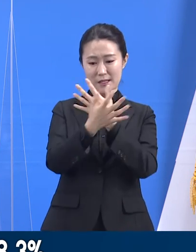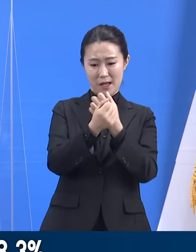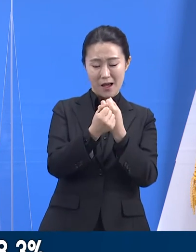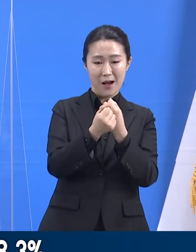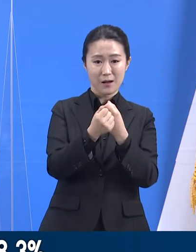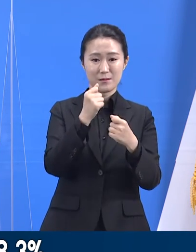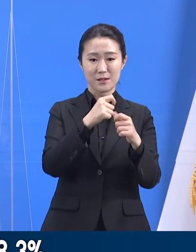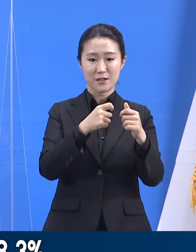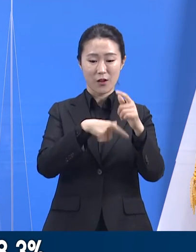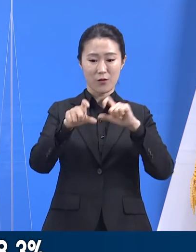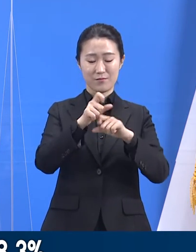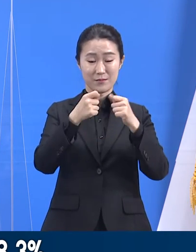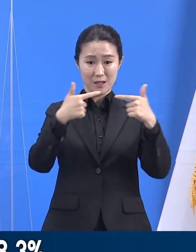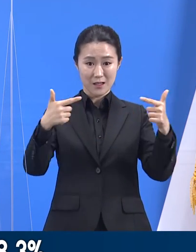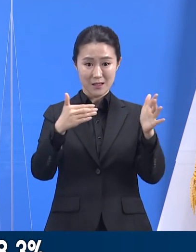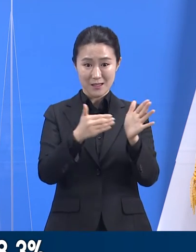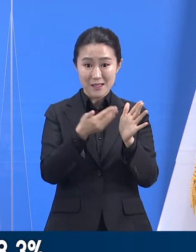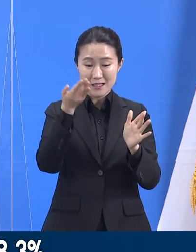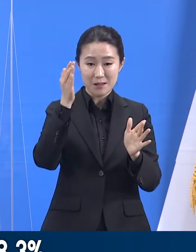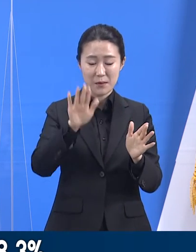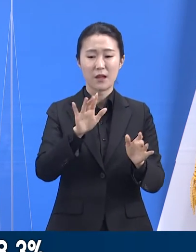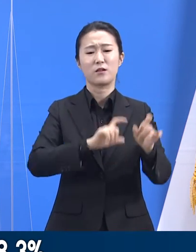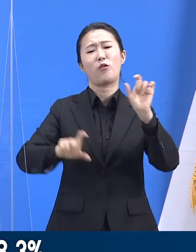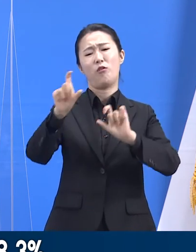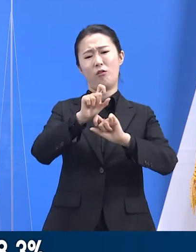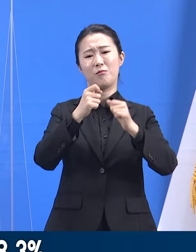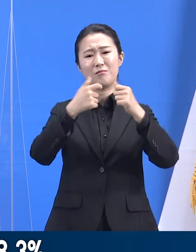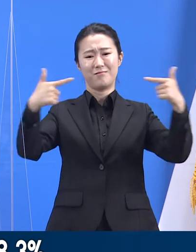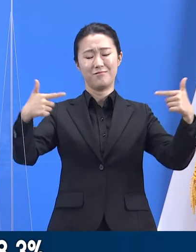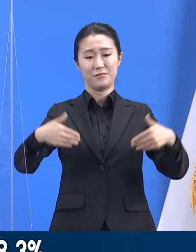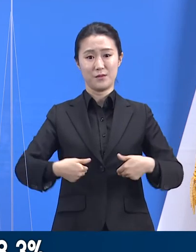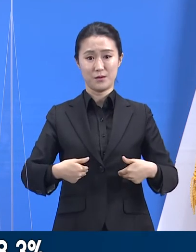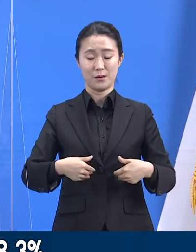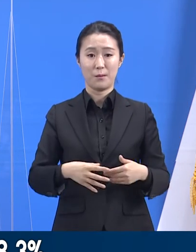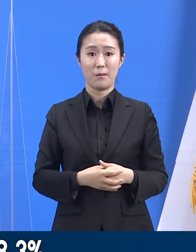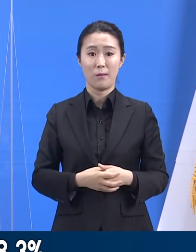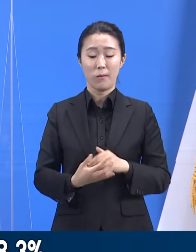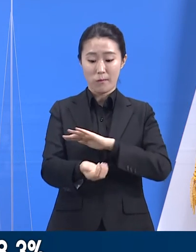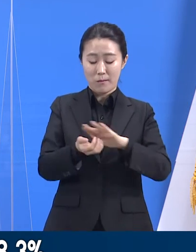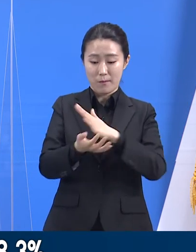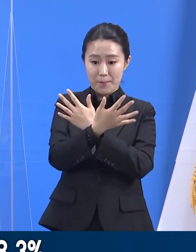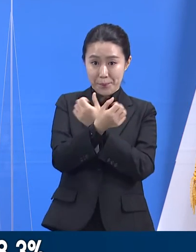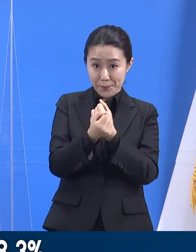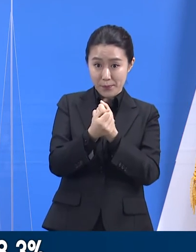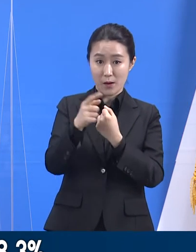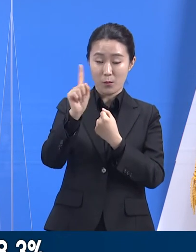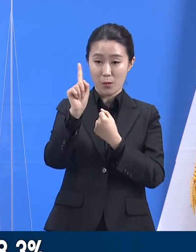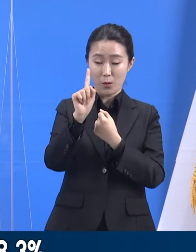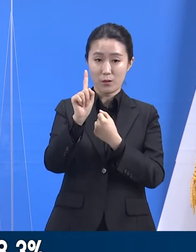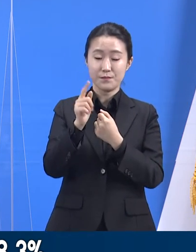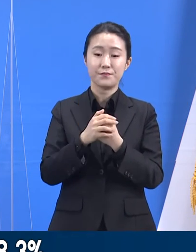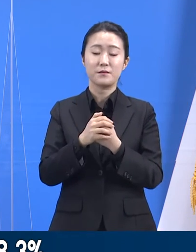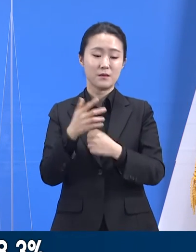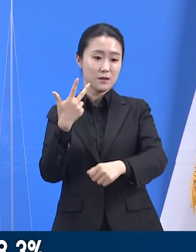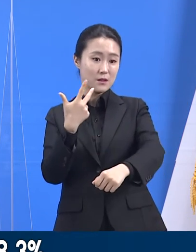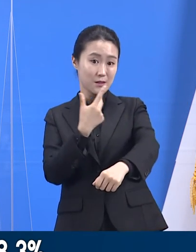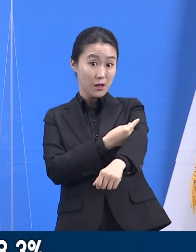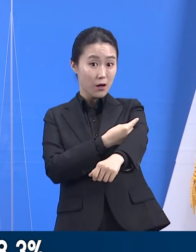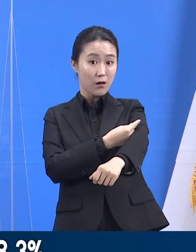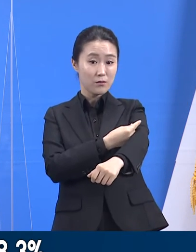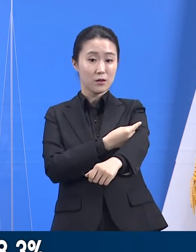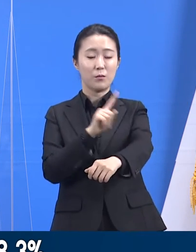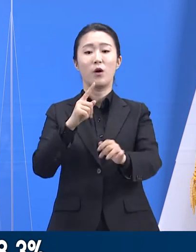충분치 않습니다. 더 상승되어야 합니다. 예방접종은 코로나19와 맞설 최고의 무기입니다.